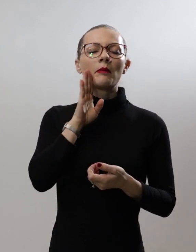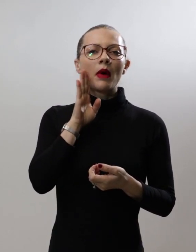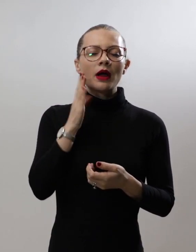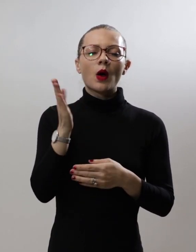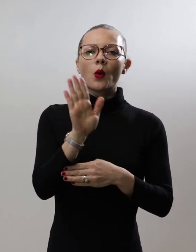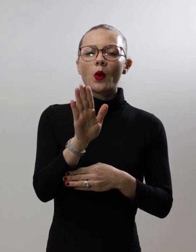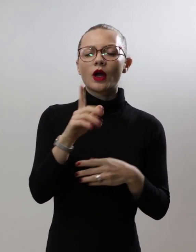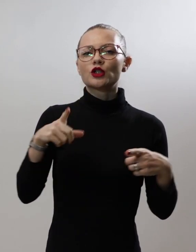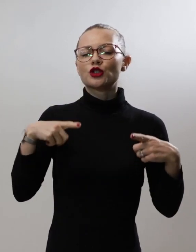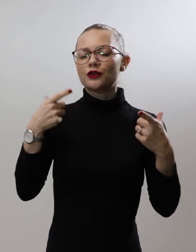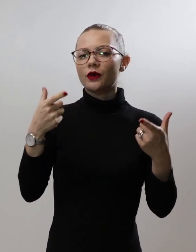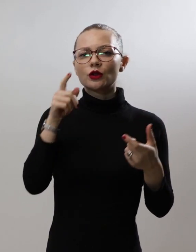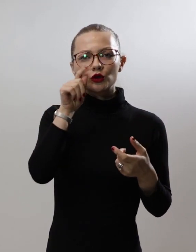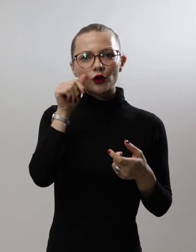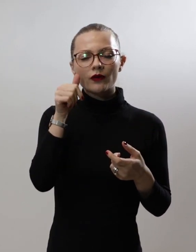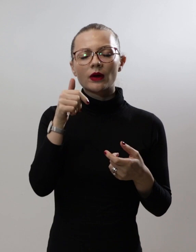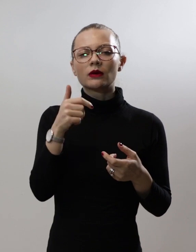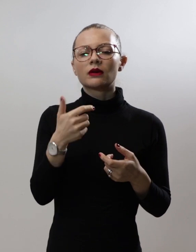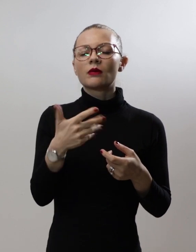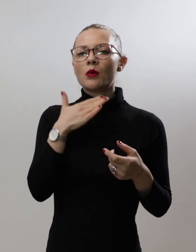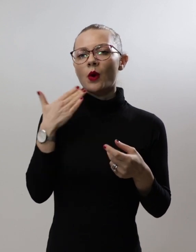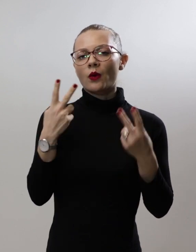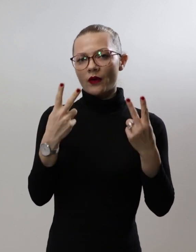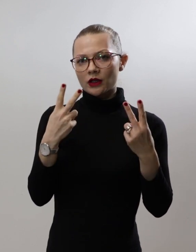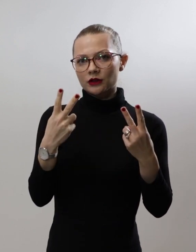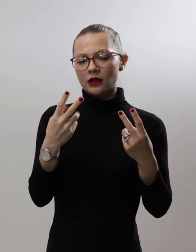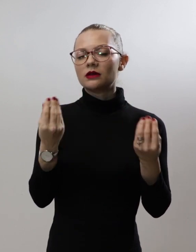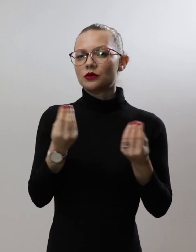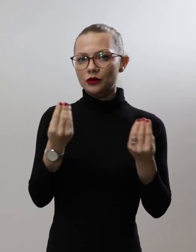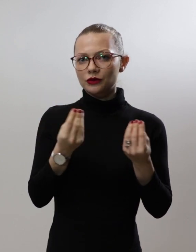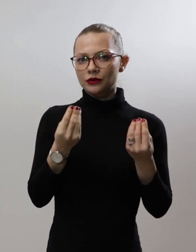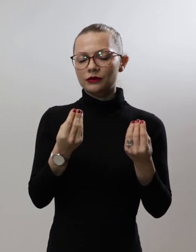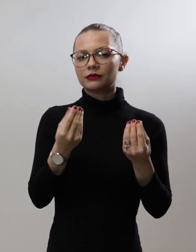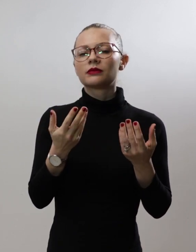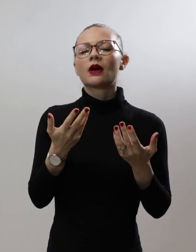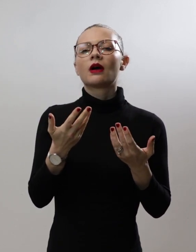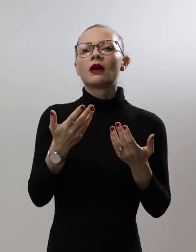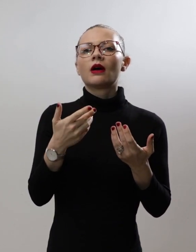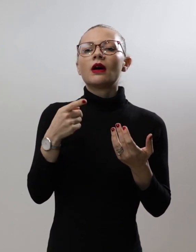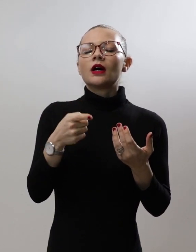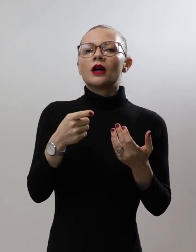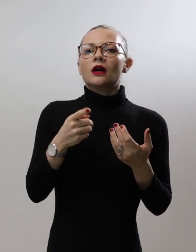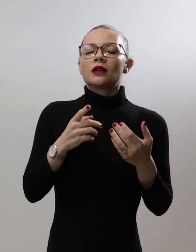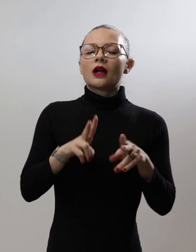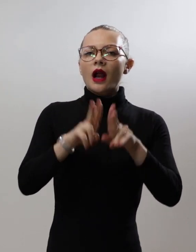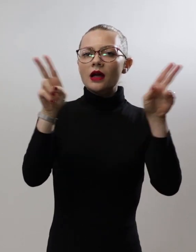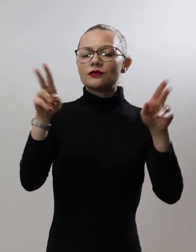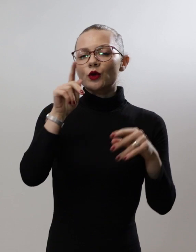животот на човекот е извонредно значајна. Затоа, потекот на развојот на човештвото, се создала